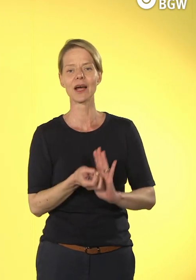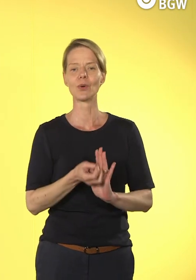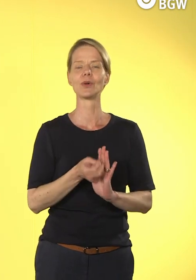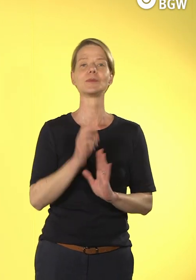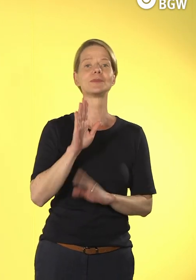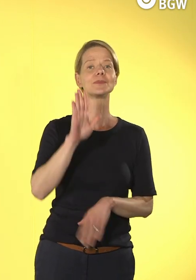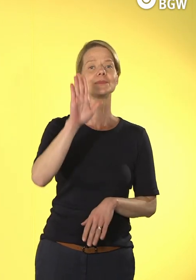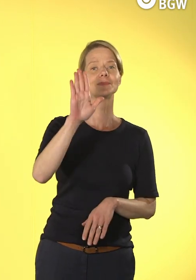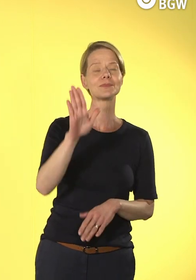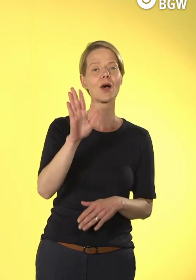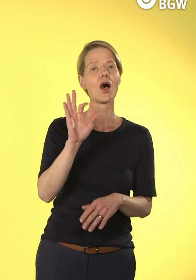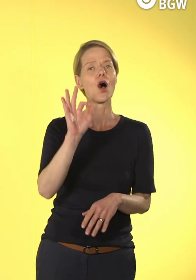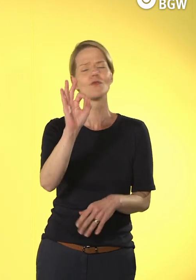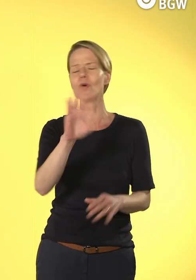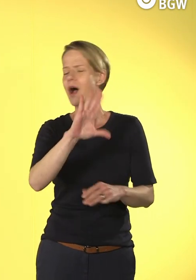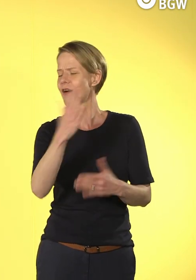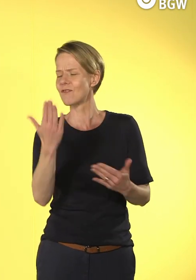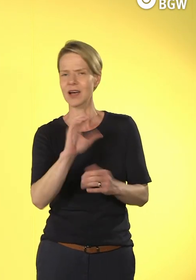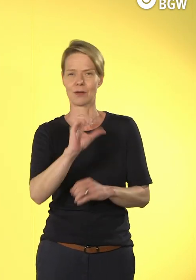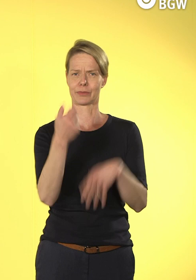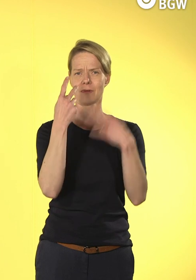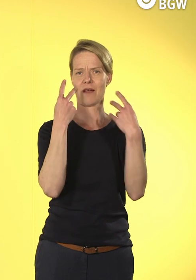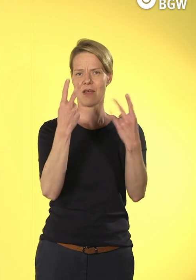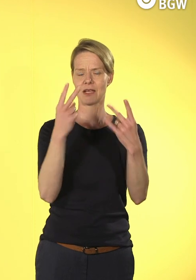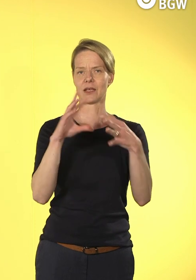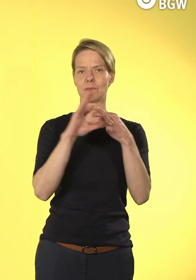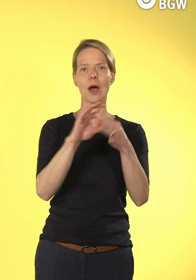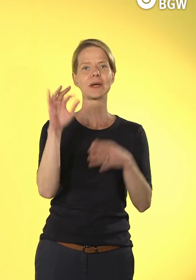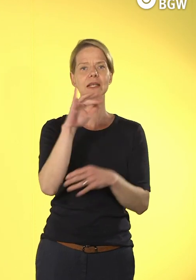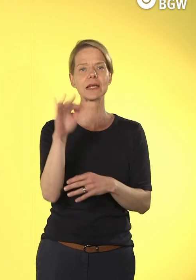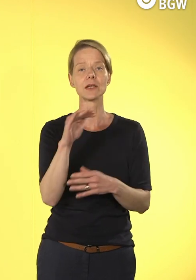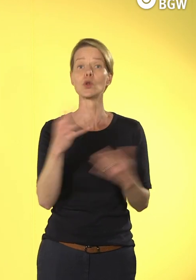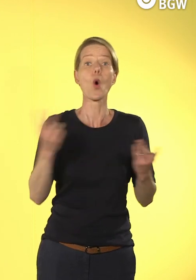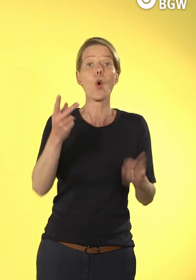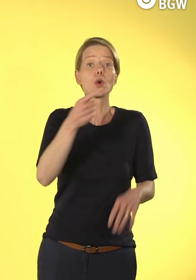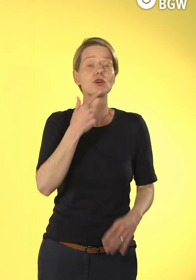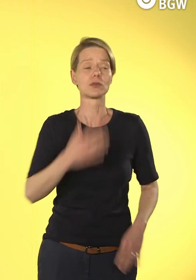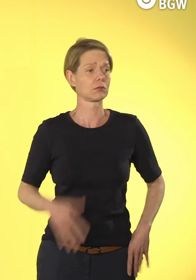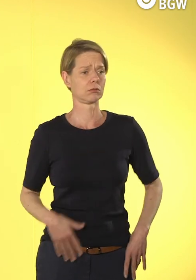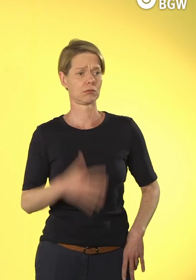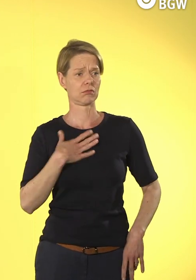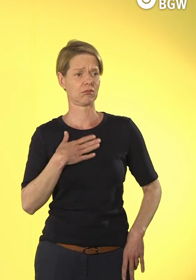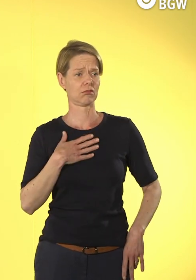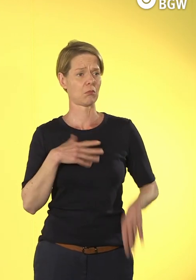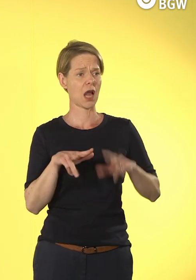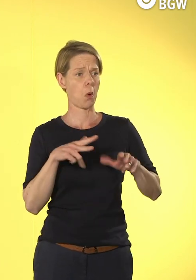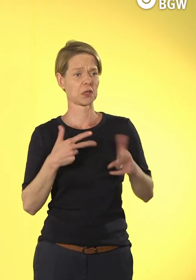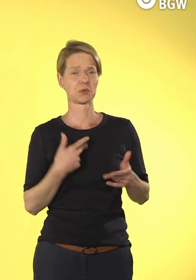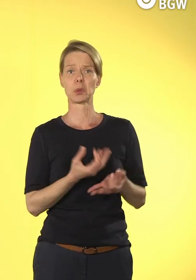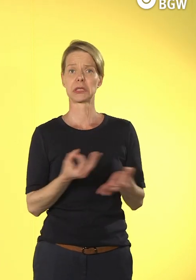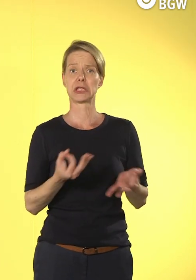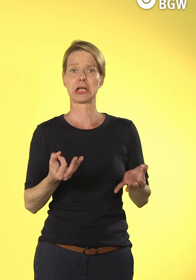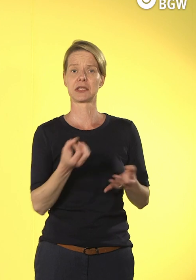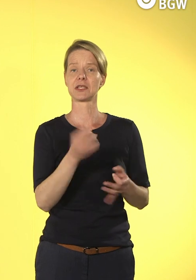Digitalisierung? Oder sagen Sie, das wird bei uns noch gar nicht behandelt? Wir haben gar keine Schwerpunkte, weil es niemand macht. Das würde uns mal kurz interessieren,